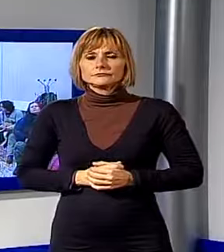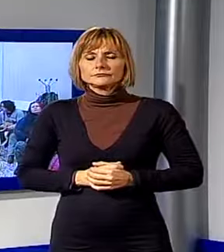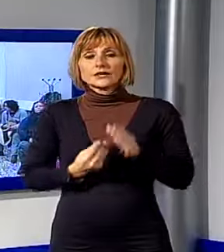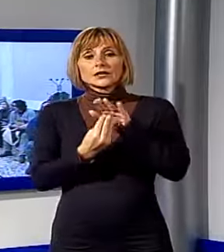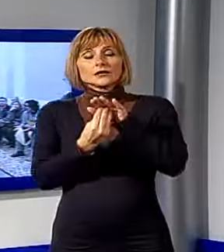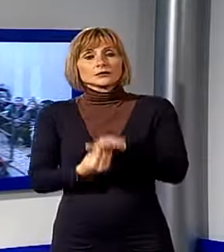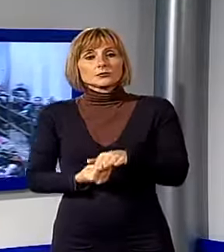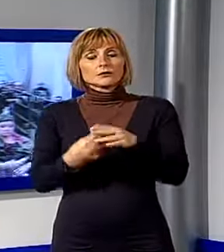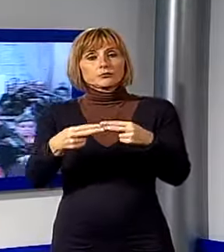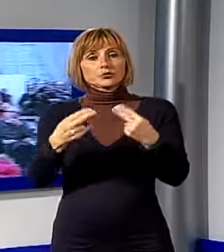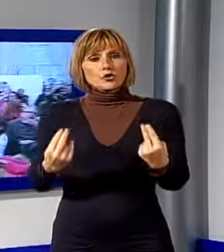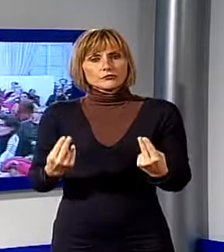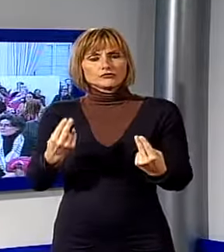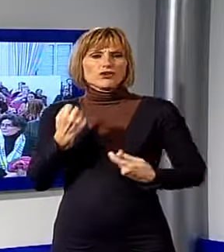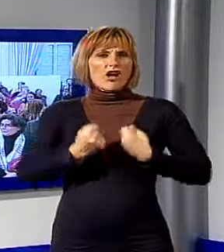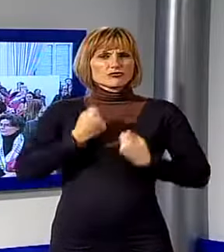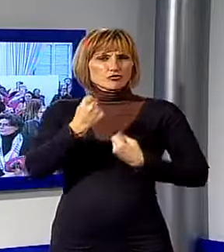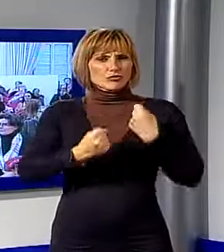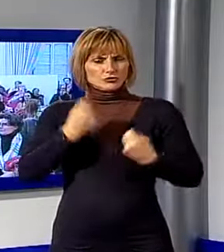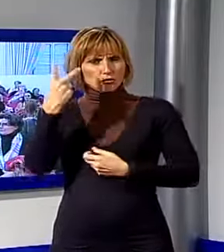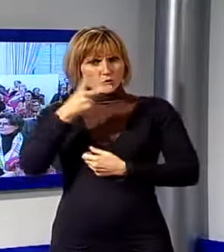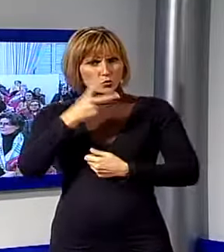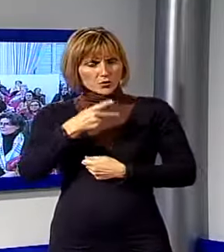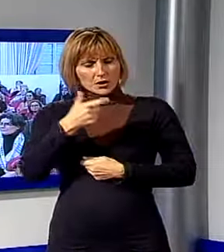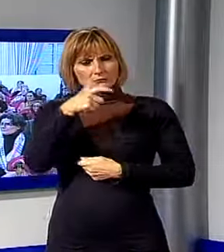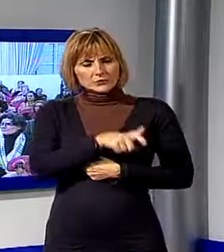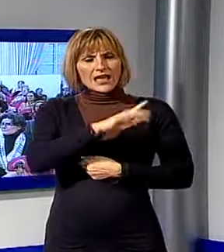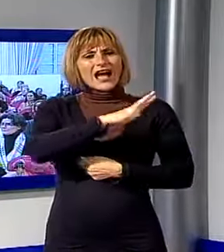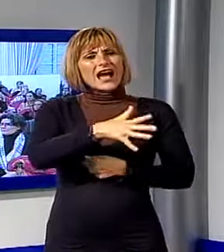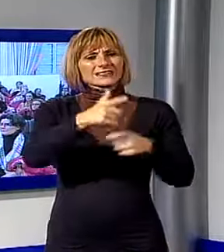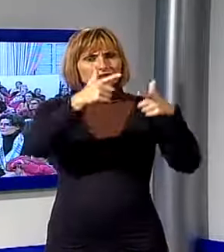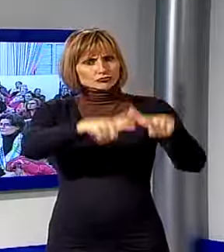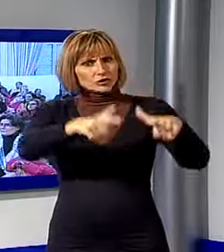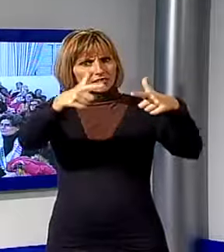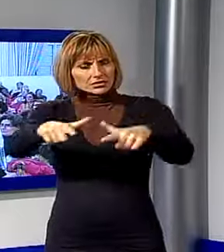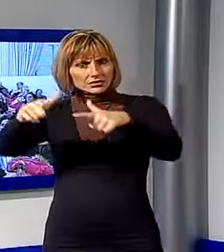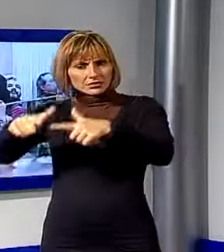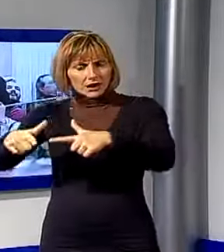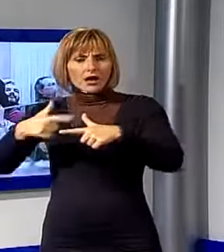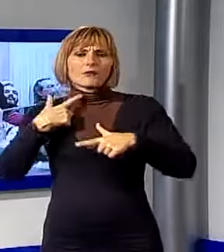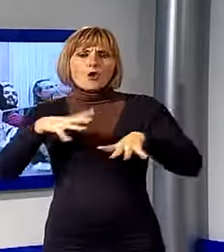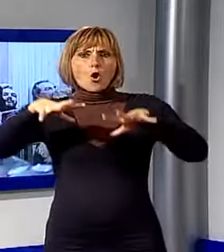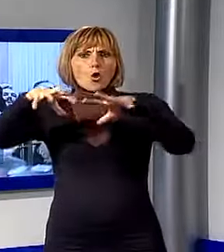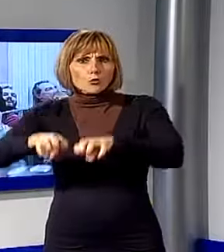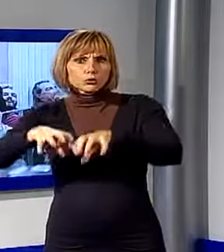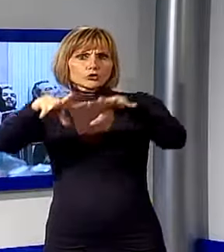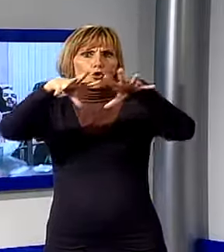Dipendenti della provincia in agitazione anche a Lucca. Mentre in altre città le sedi dell'amministrazione sono state oggetto di una vera e propria occupazione, a